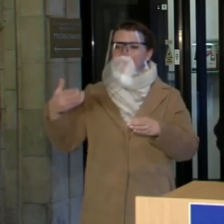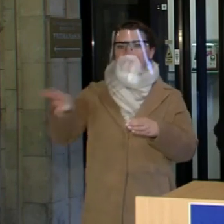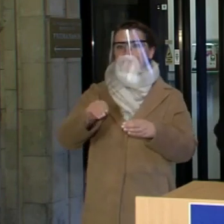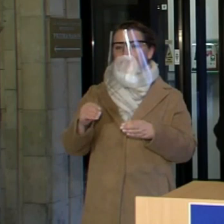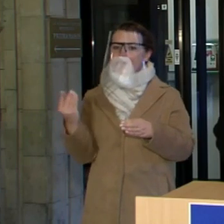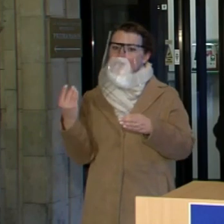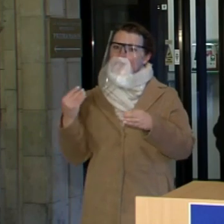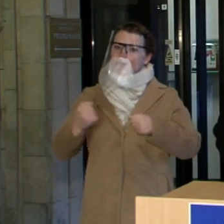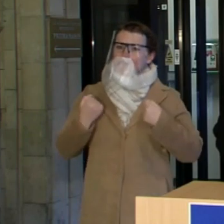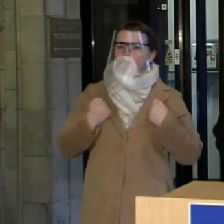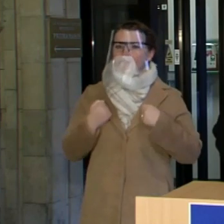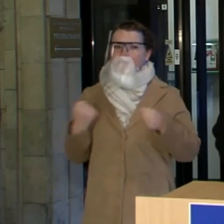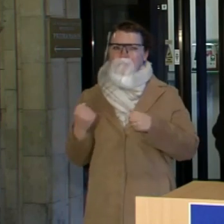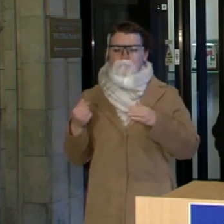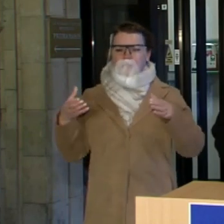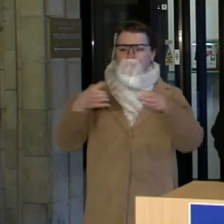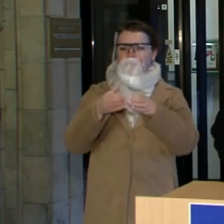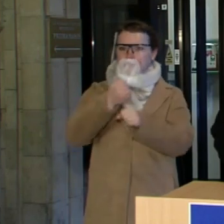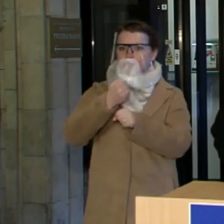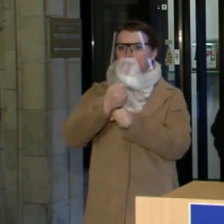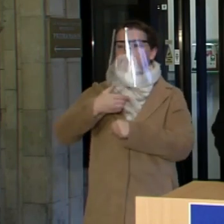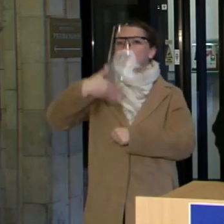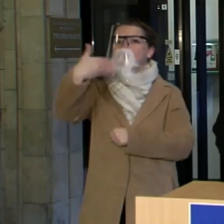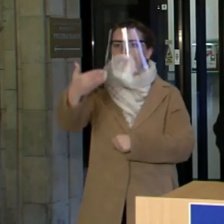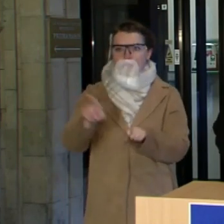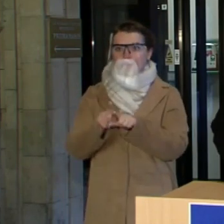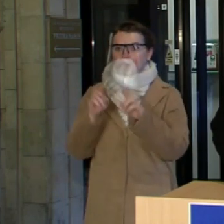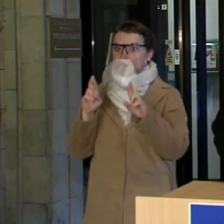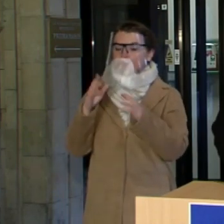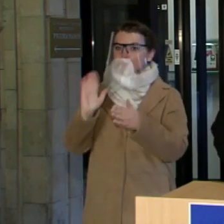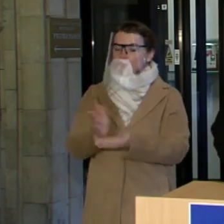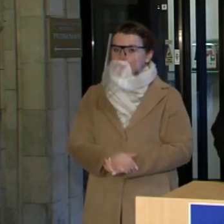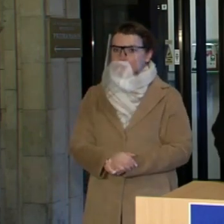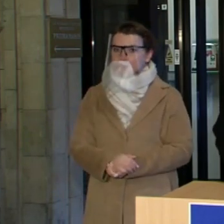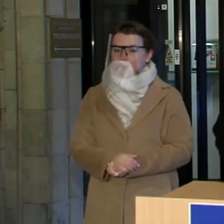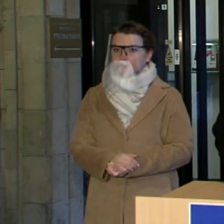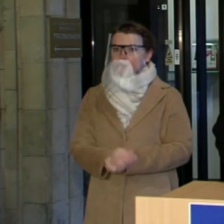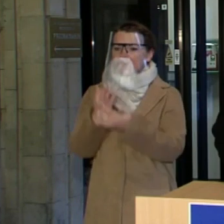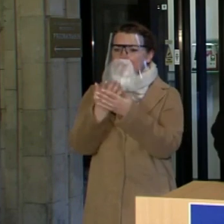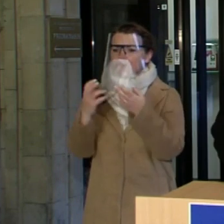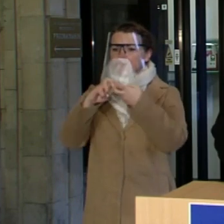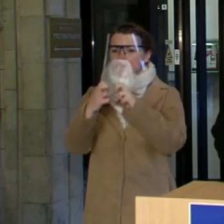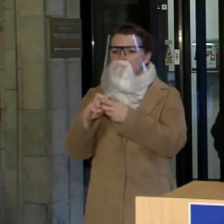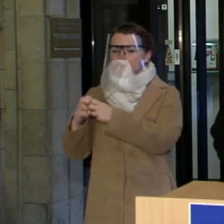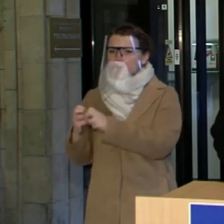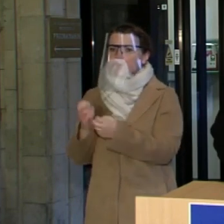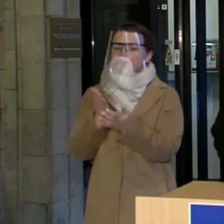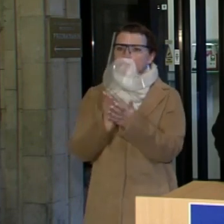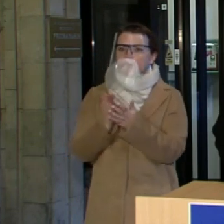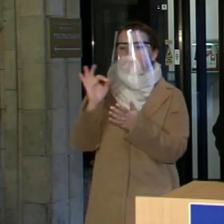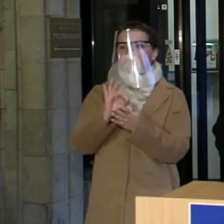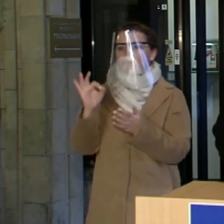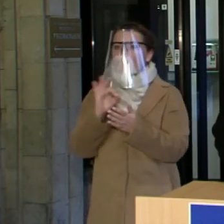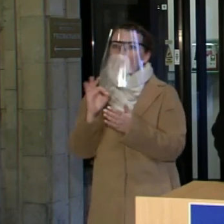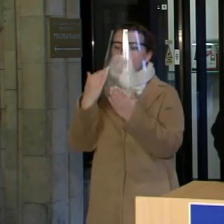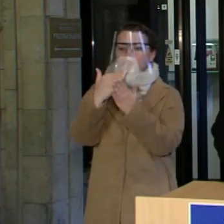prie bendro darbo ir tikiuosi, kad tai bus ateityje. Taip pat matydamas nesklandumus, susijusiu su kai kurių nuostatų